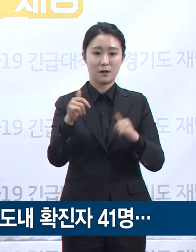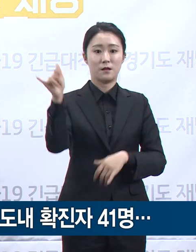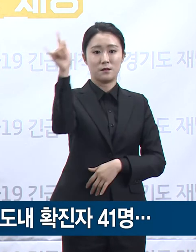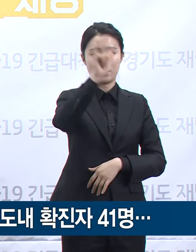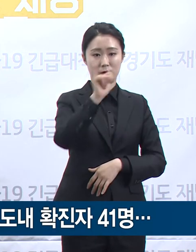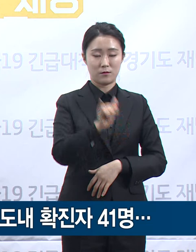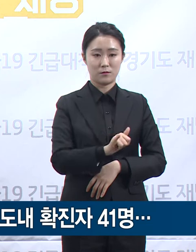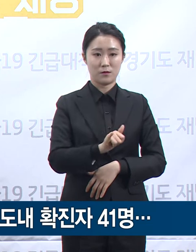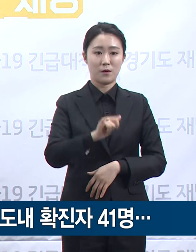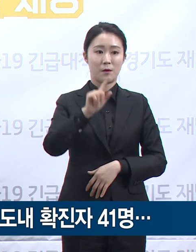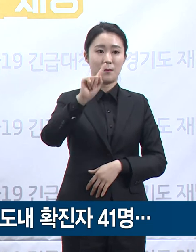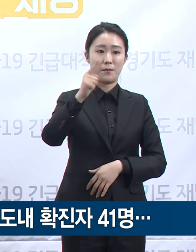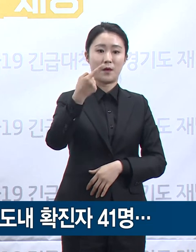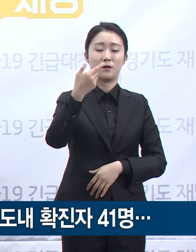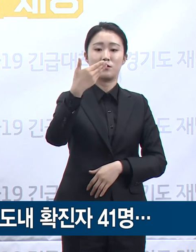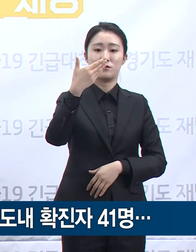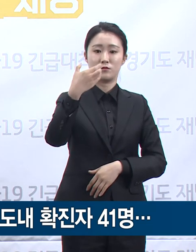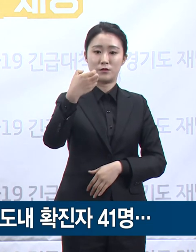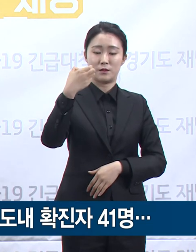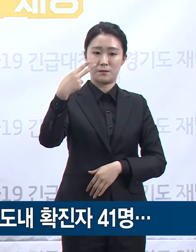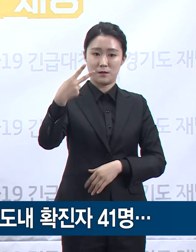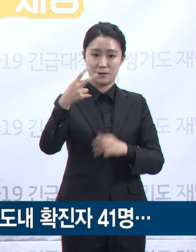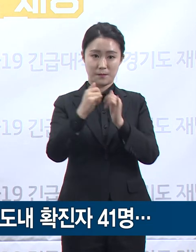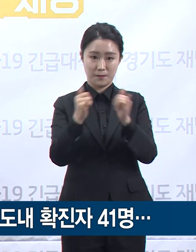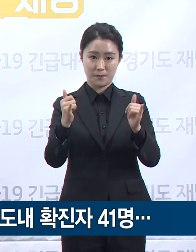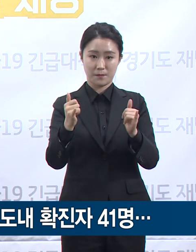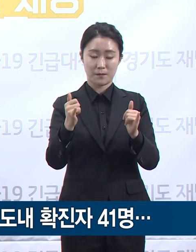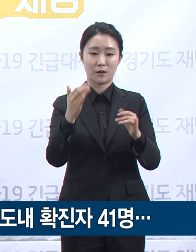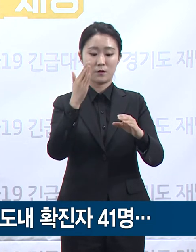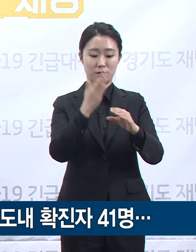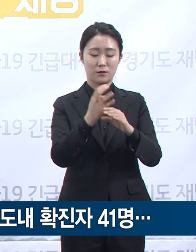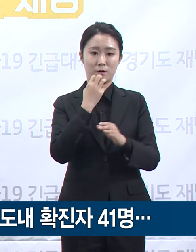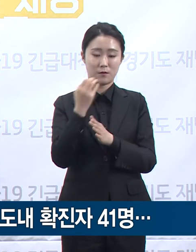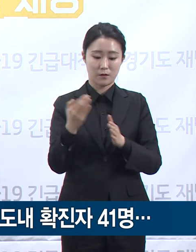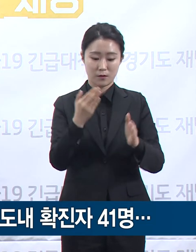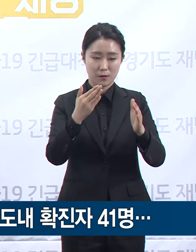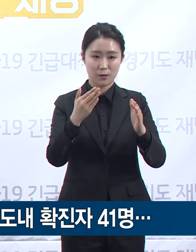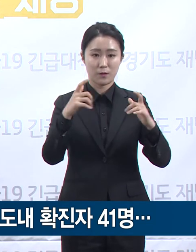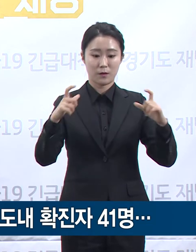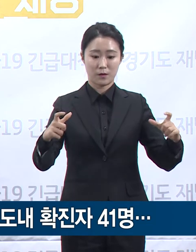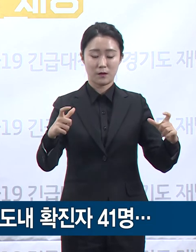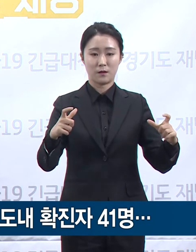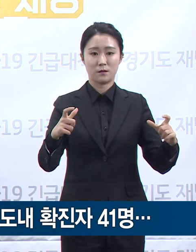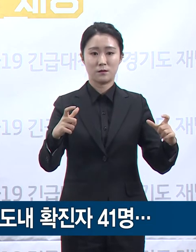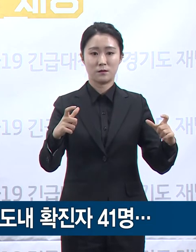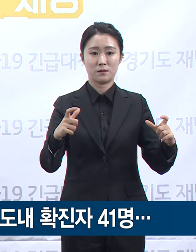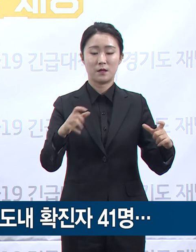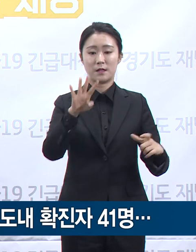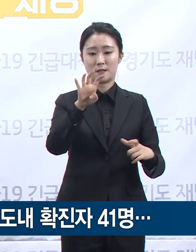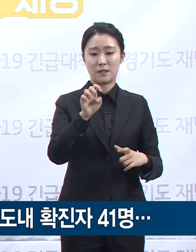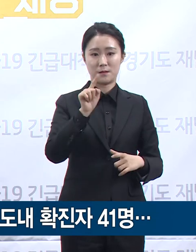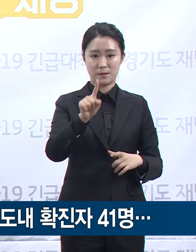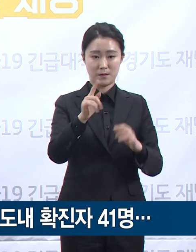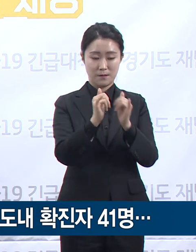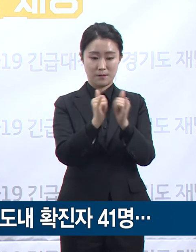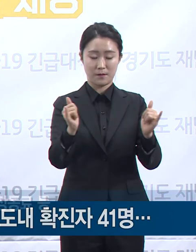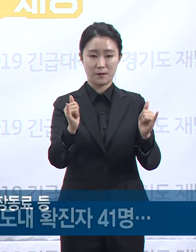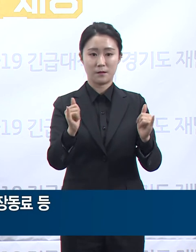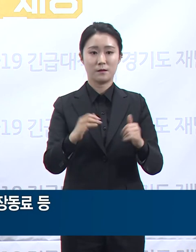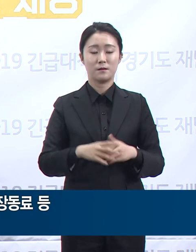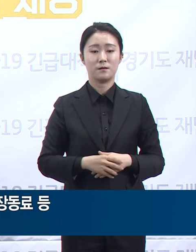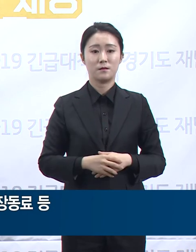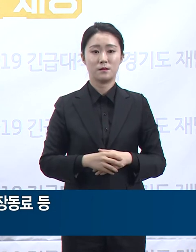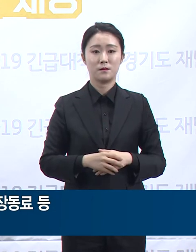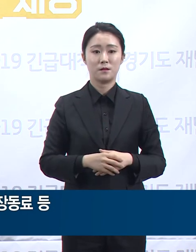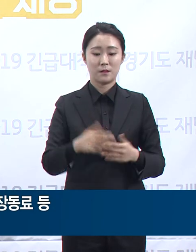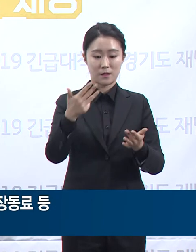192명입니다. 이 중 도내 확진자는 전일 대비 7명이 증가한 총 41명으로 이태원